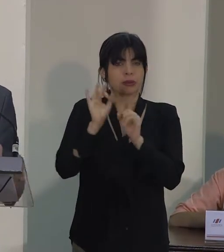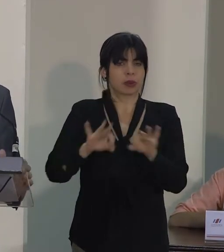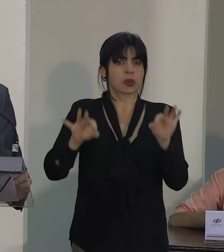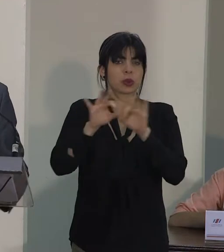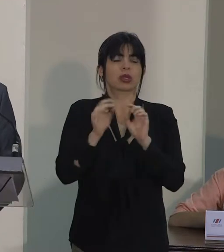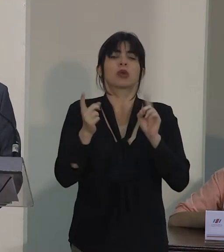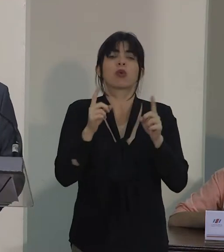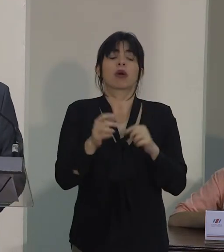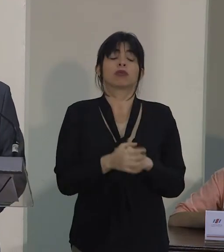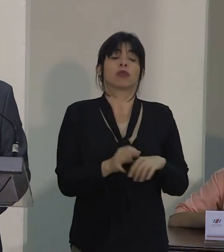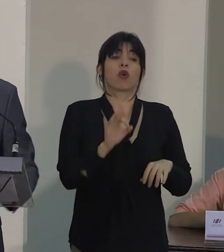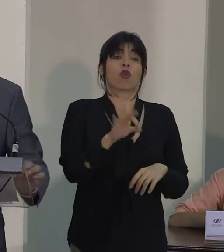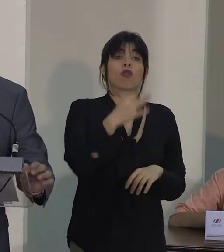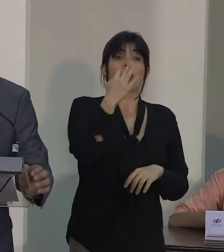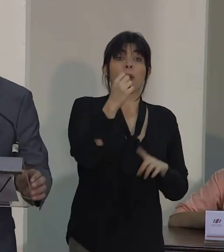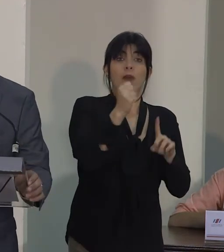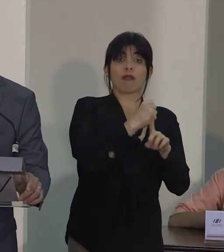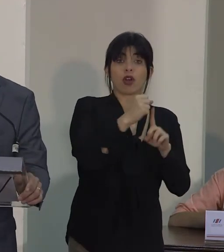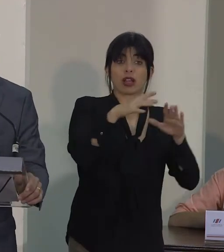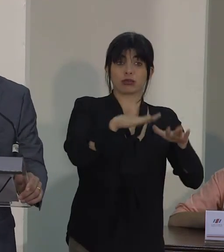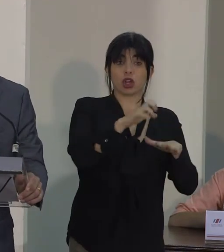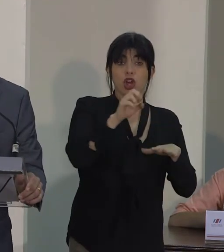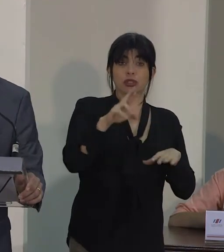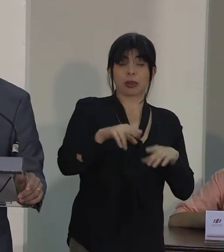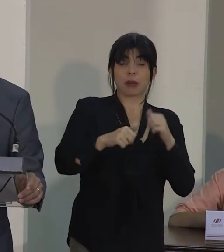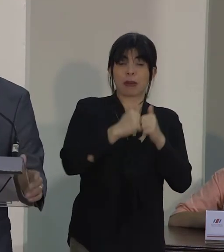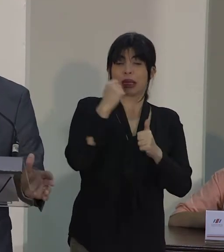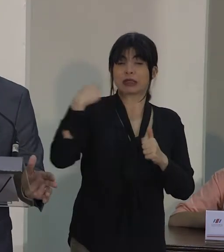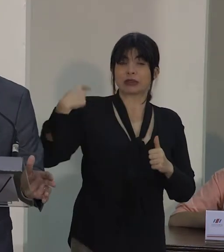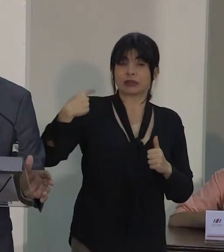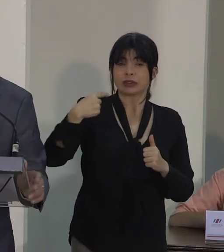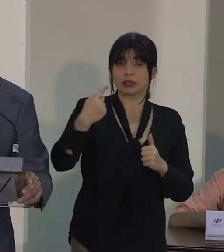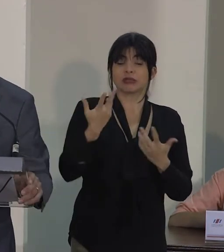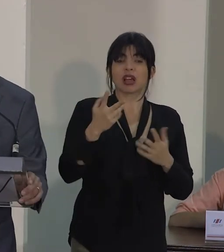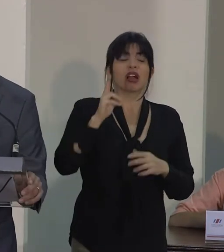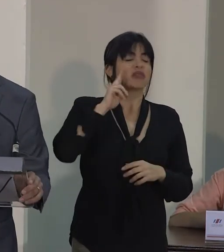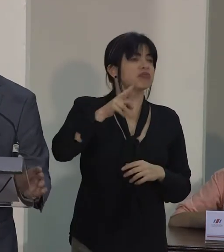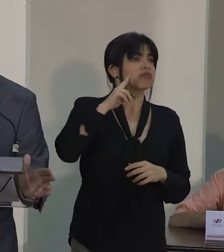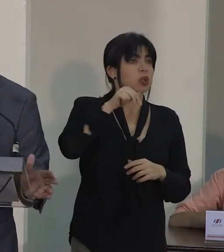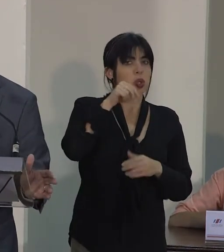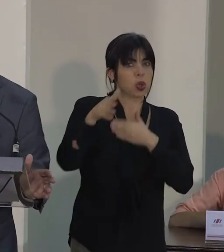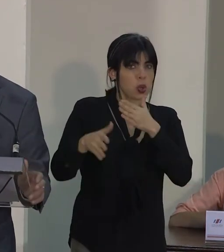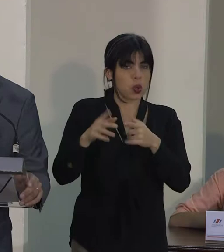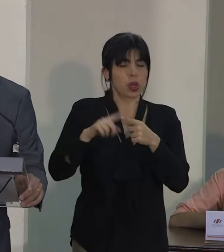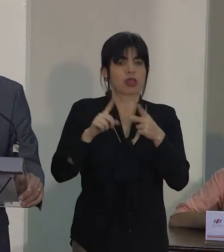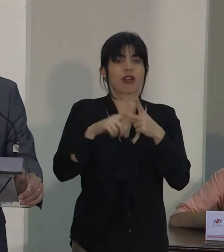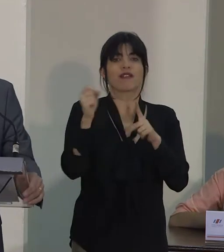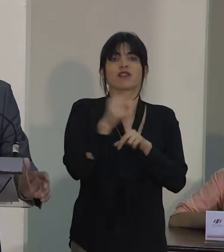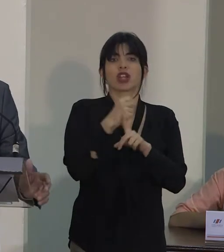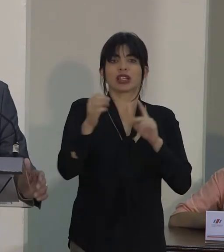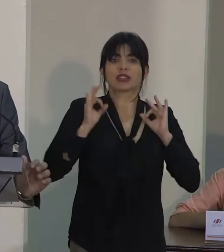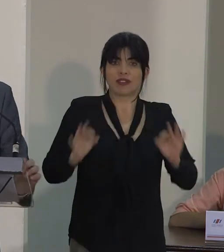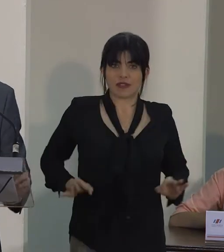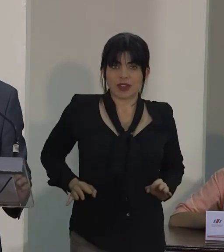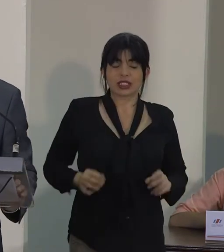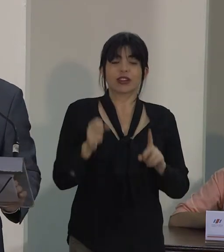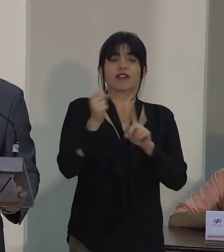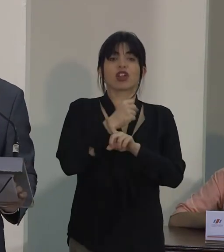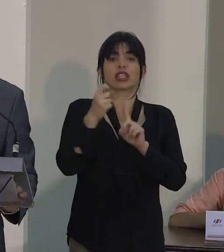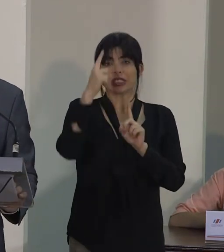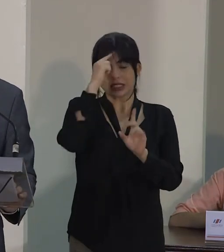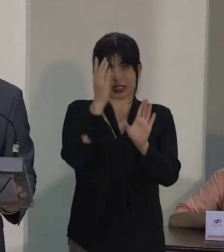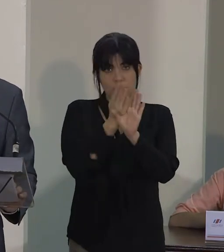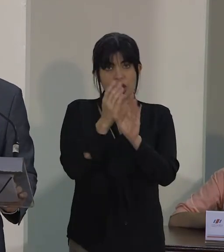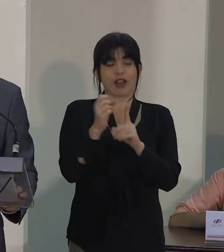Las formas de violencia en Costa Rica más frecuentes contra la niñez son la negligencia, la violencia física, la psicológica,